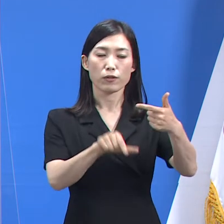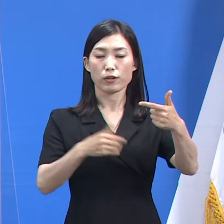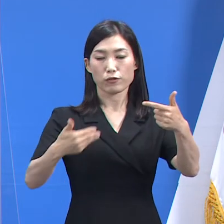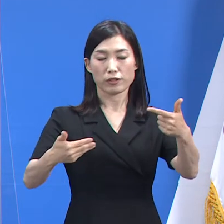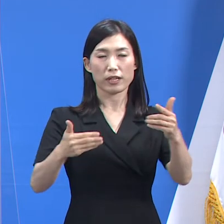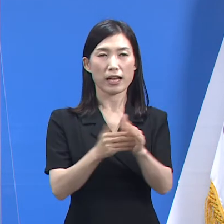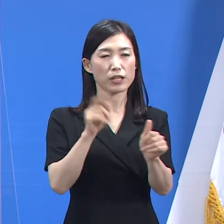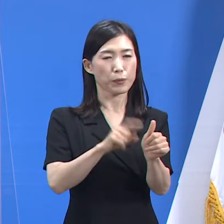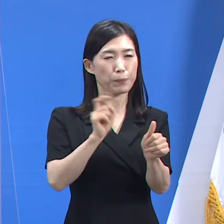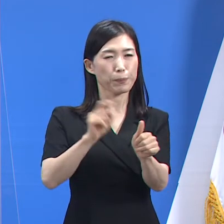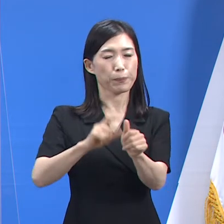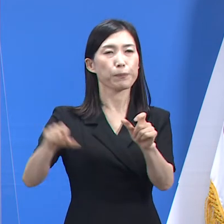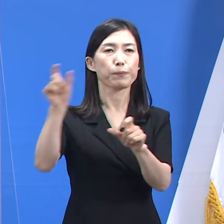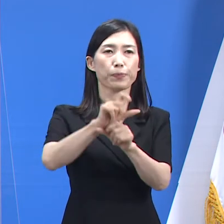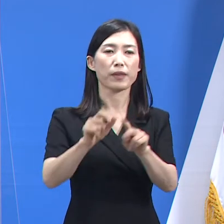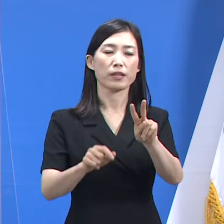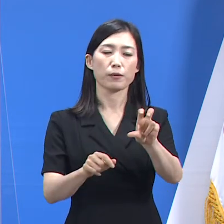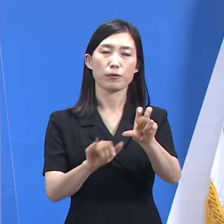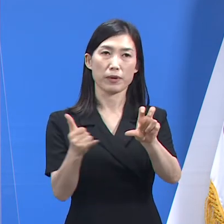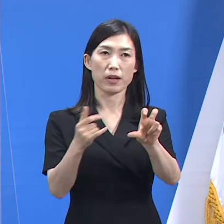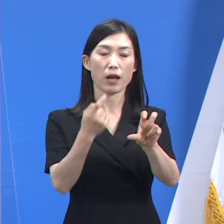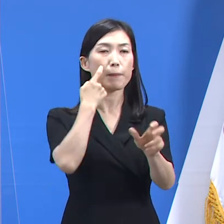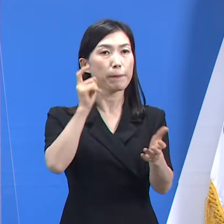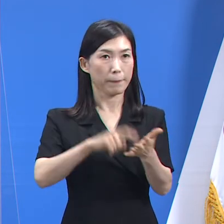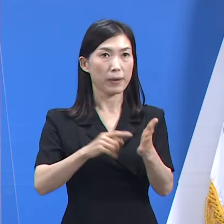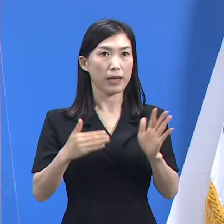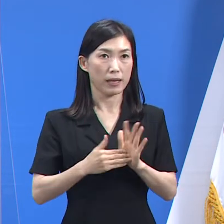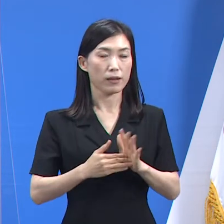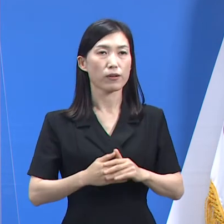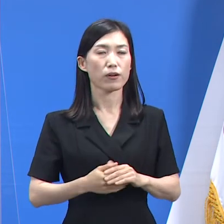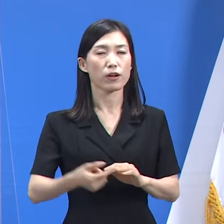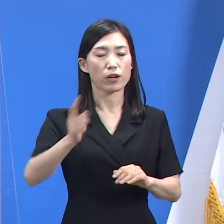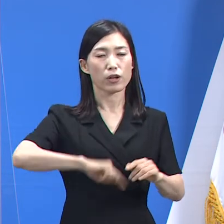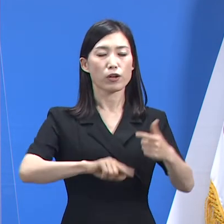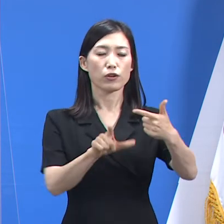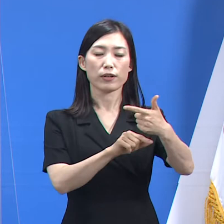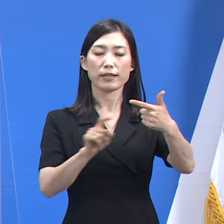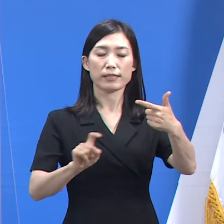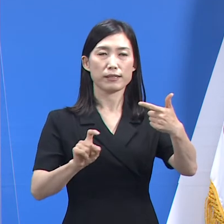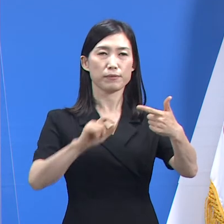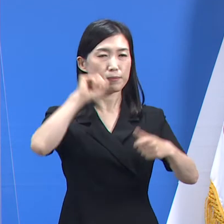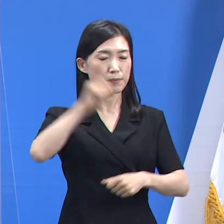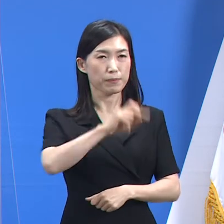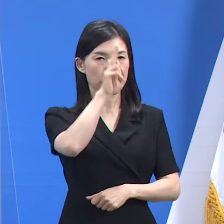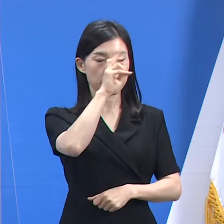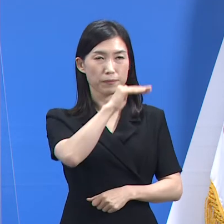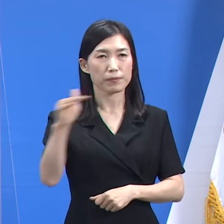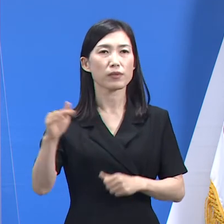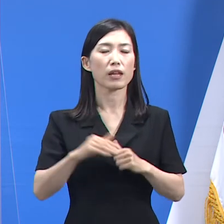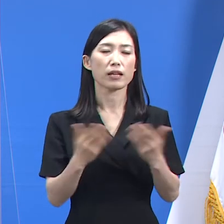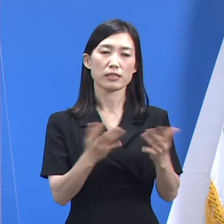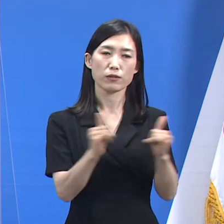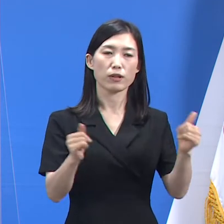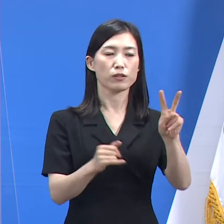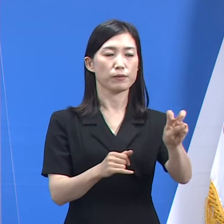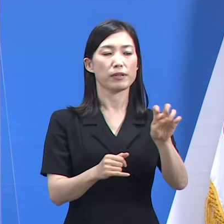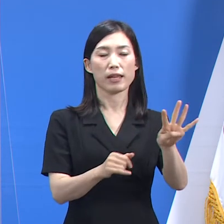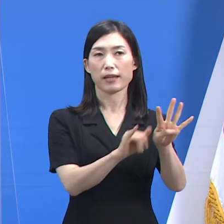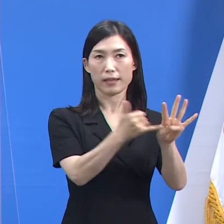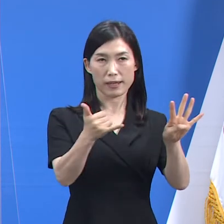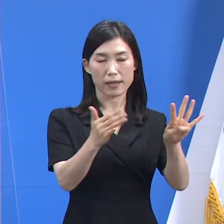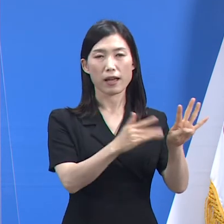25명의 추가 확진자가 확인되었고 11일 0시 기준 총 확진자 수는 직원 24명,